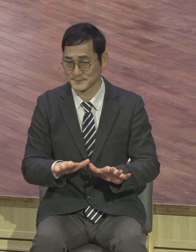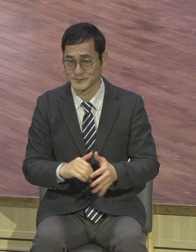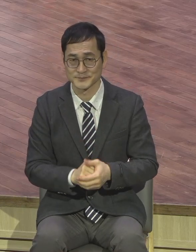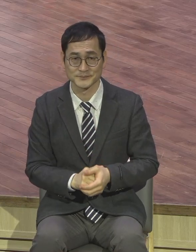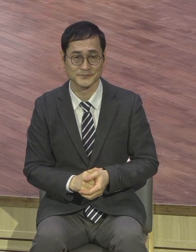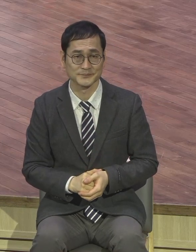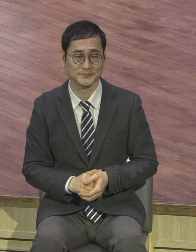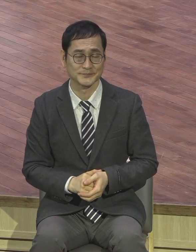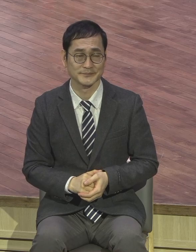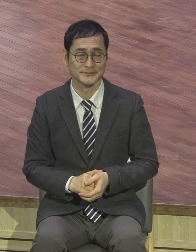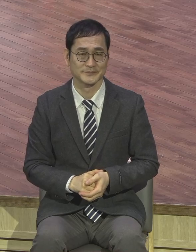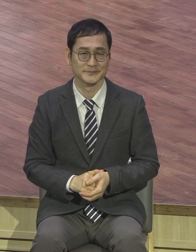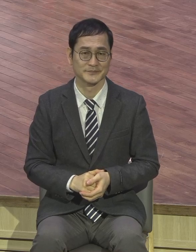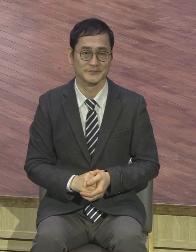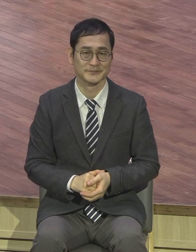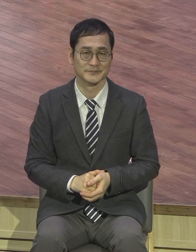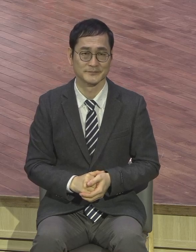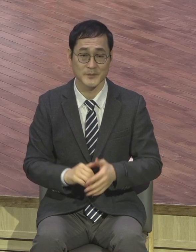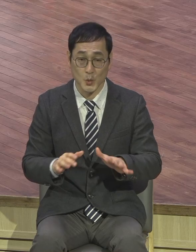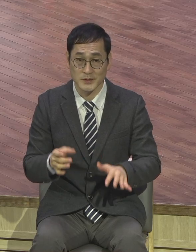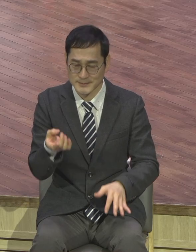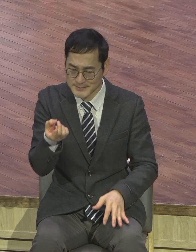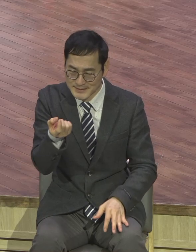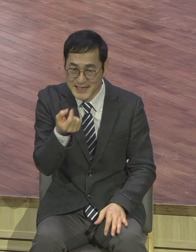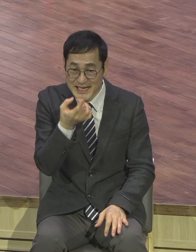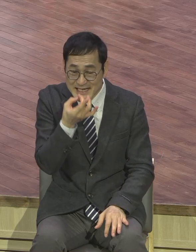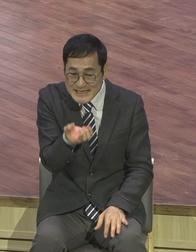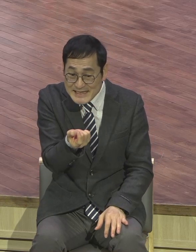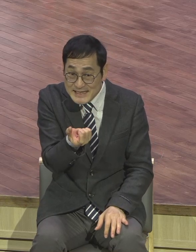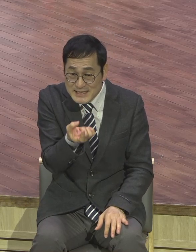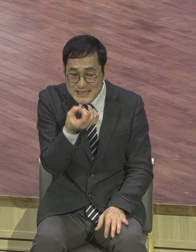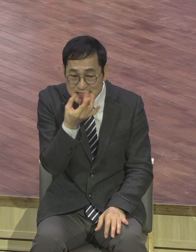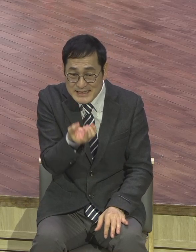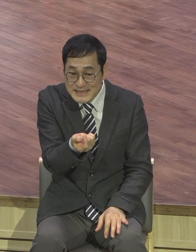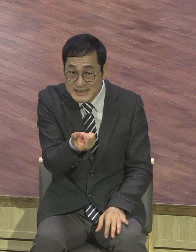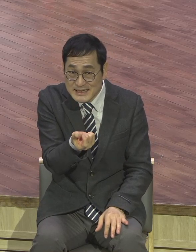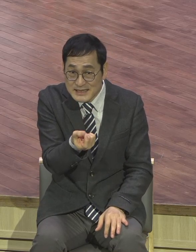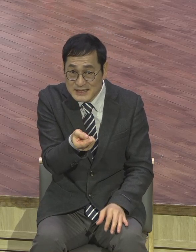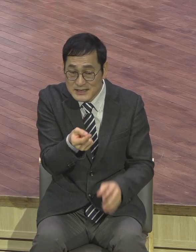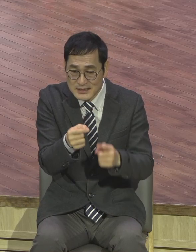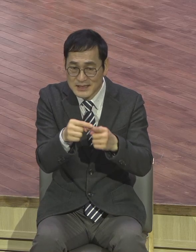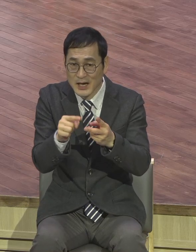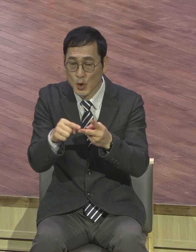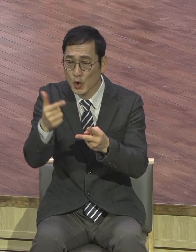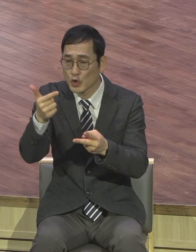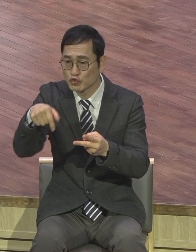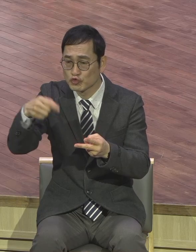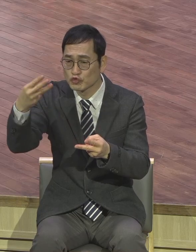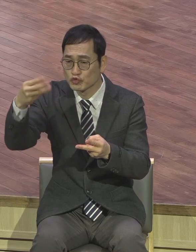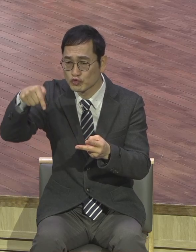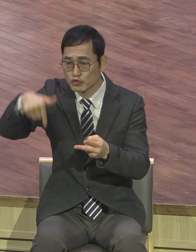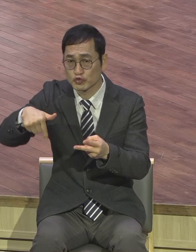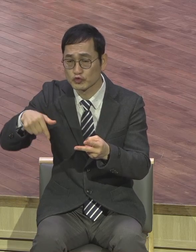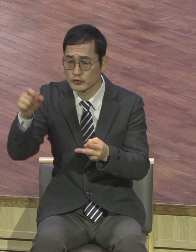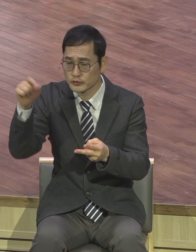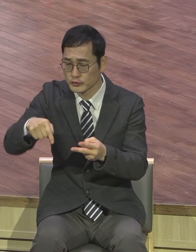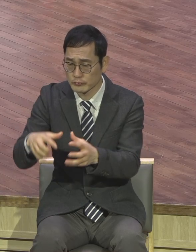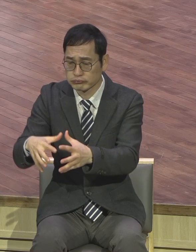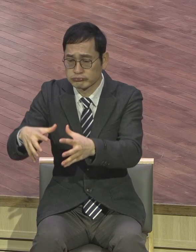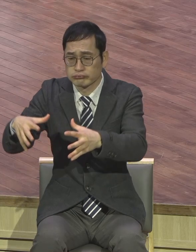계좌시 비유와 누룩 비유는 하나님의 나라가 어떻게 확장되는지에 대해서 잘